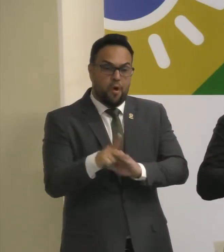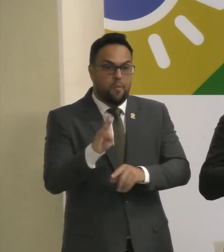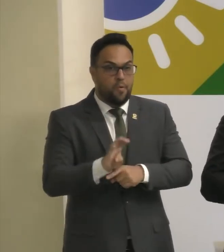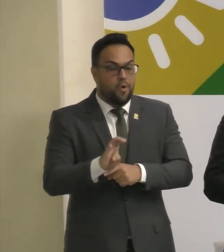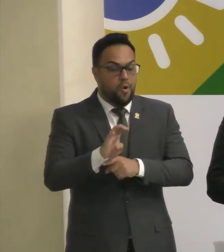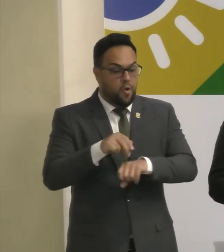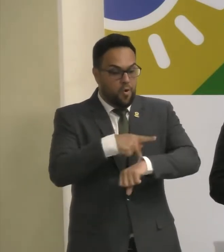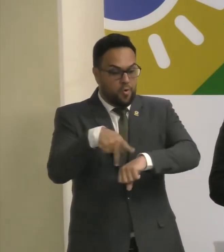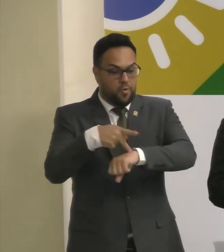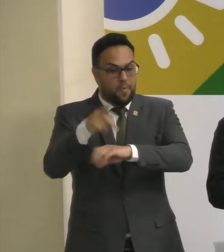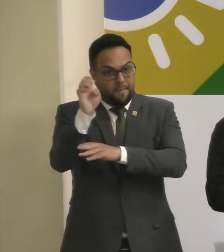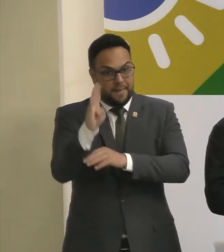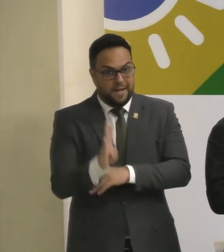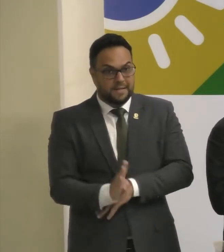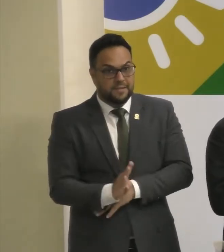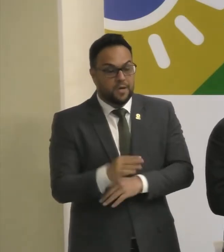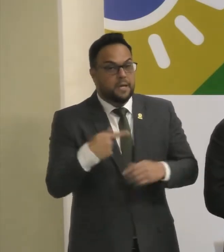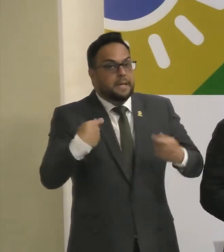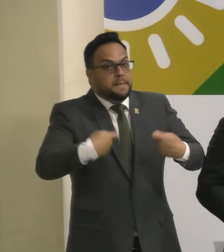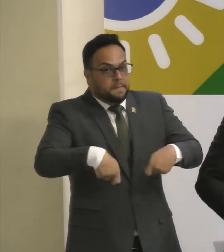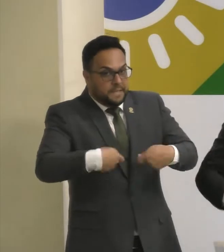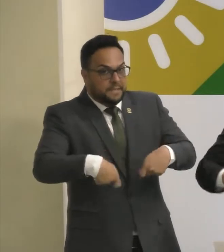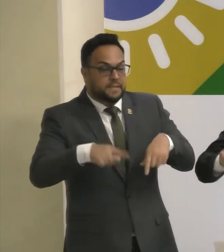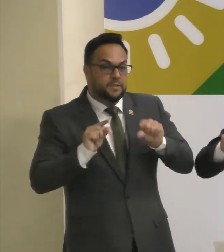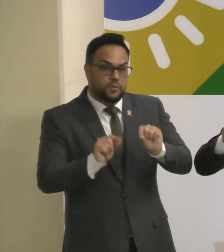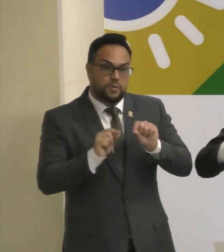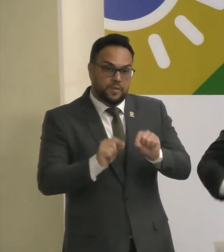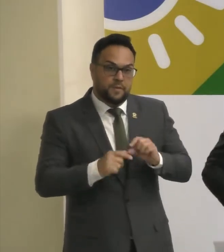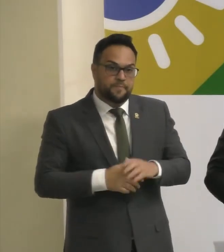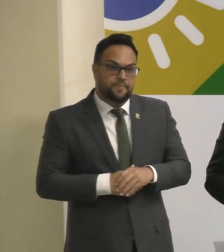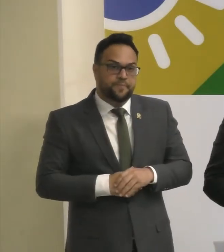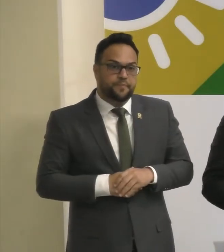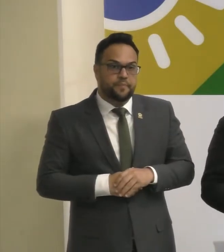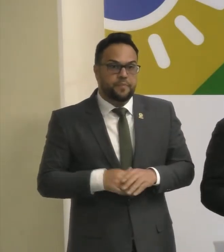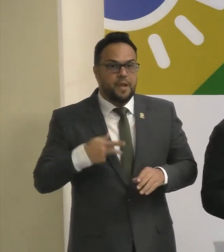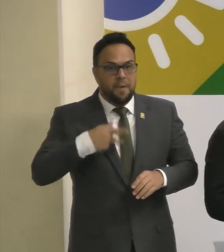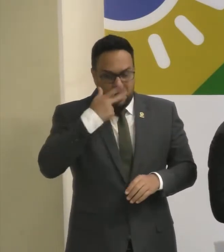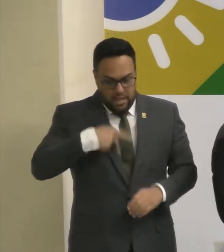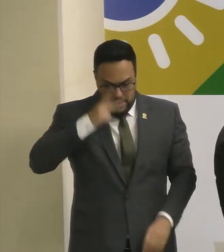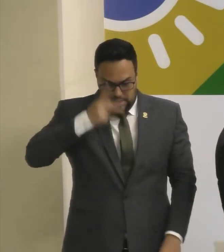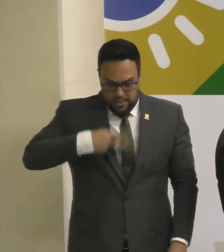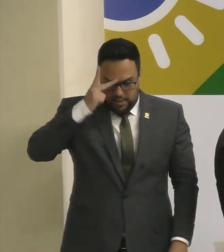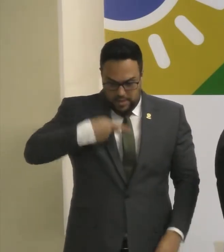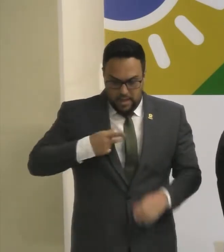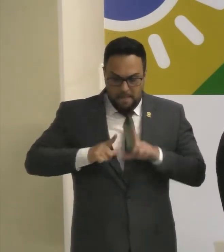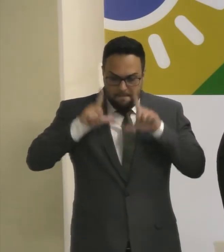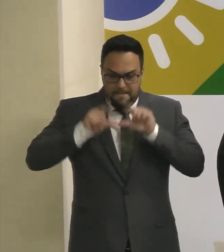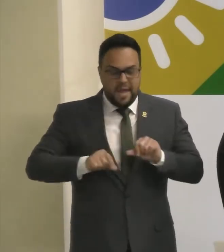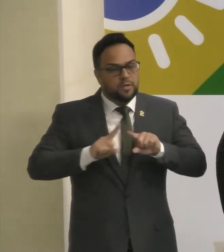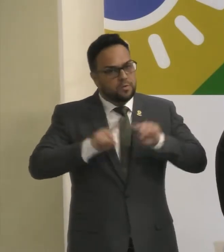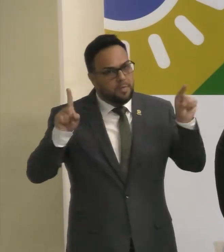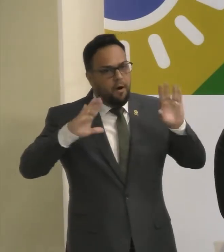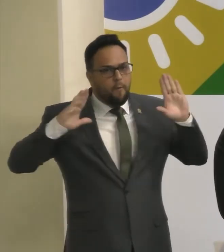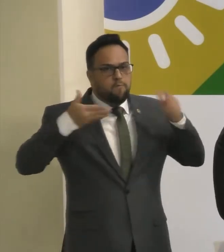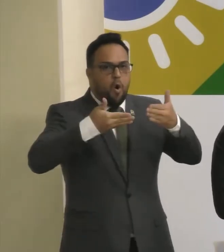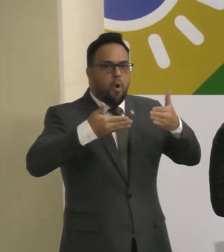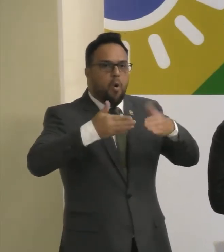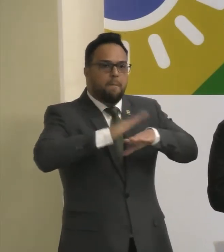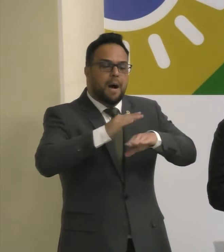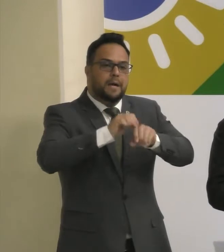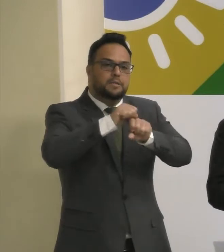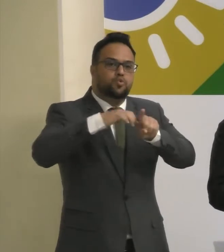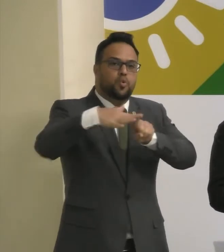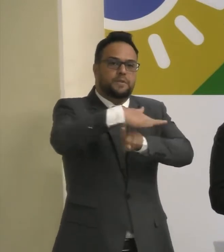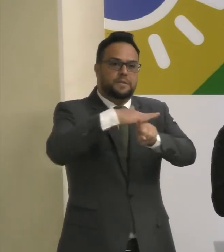Esse Estado brasileiro que precisa, justamente, olhar menos para o seu umbigo em Brasília e mais para a realidade do cidadão que está lá na ponta.